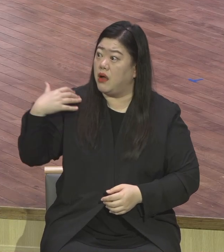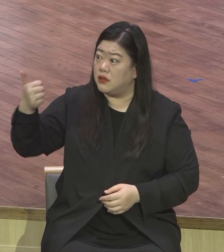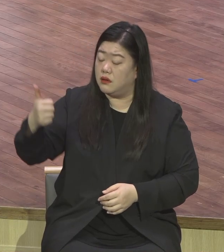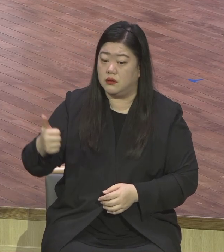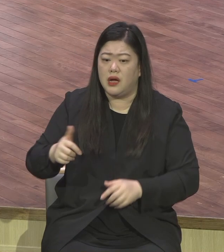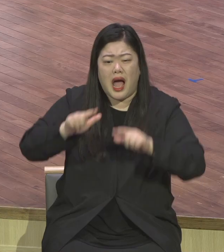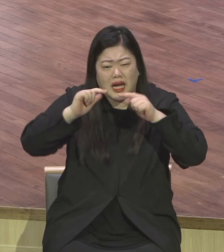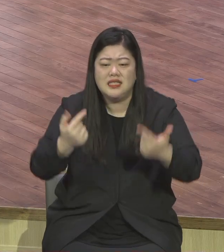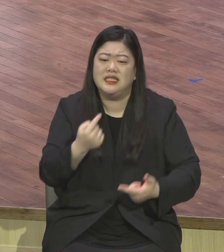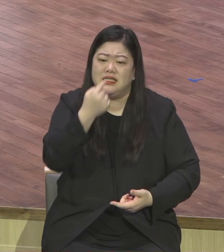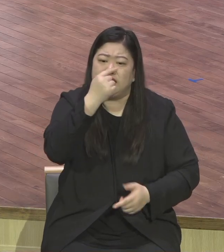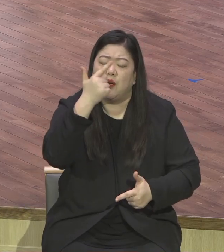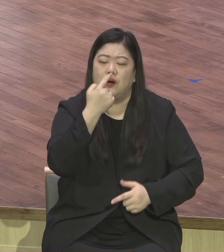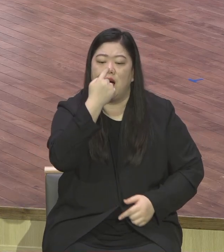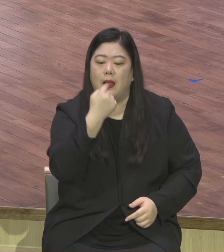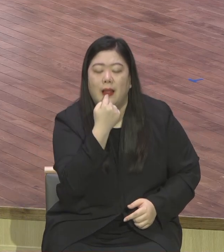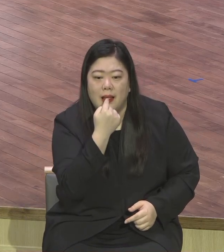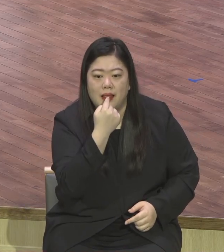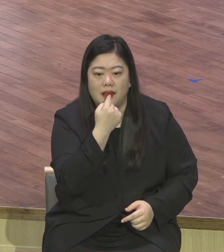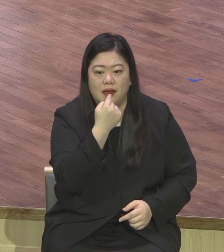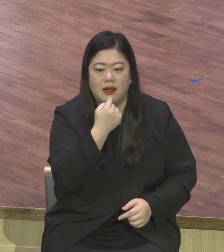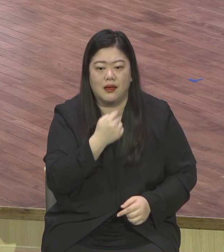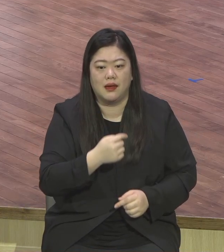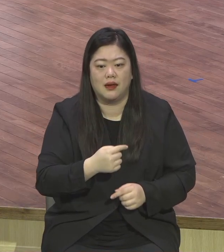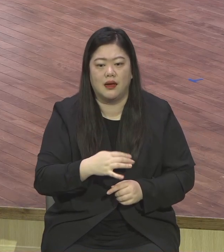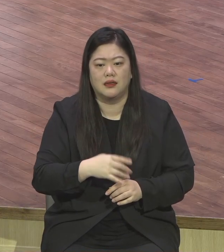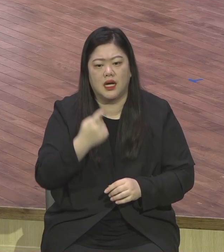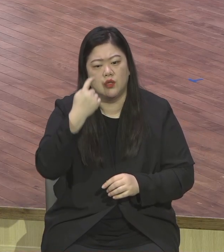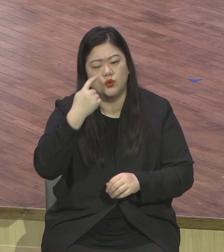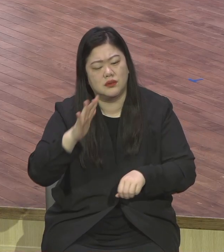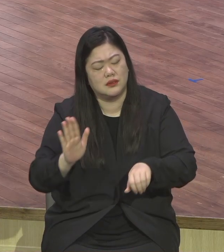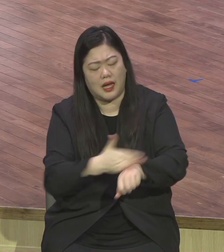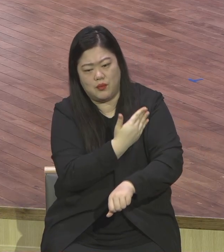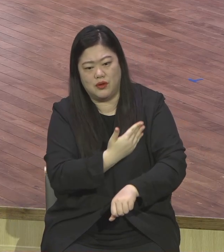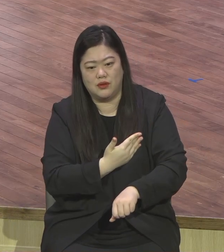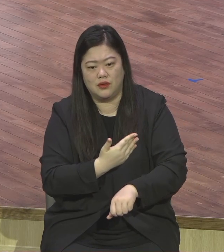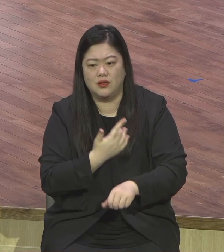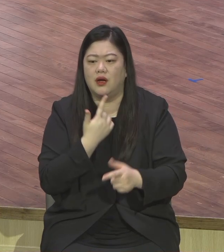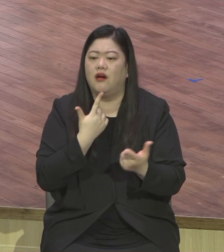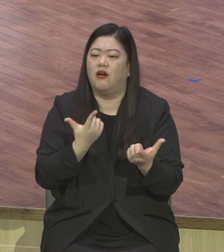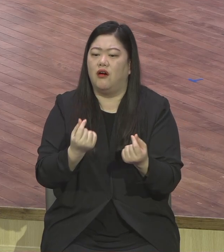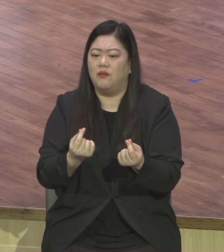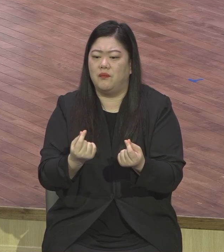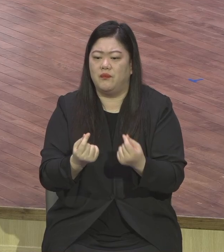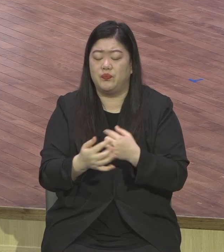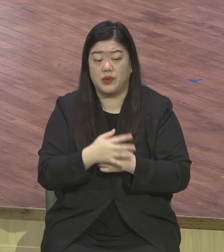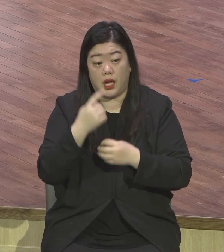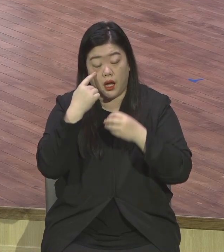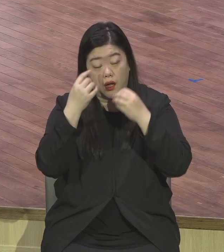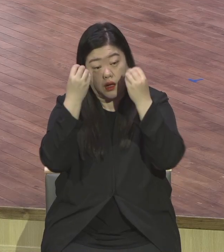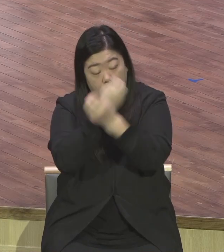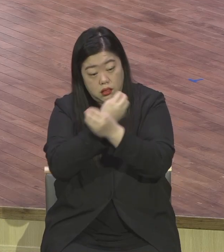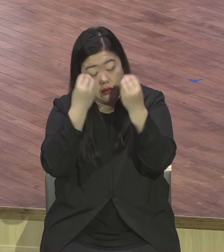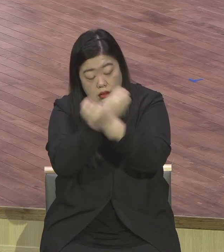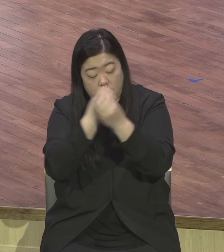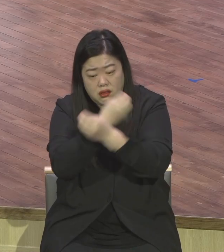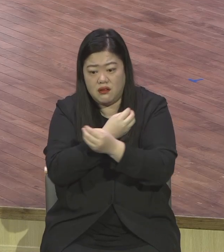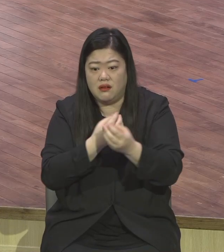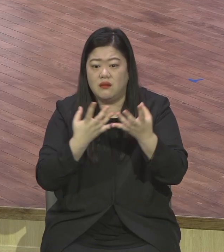오해를 문자적으로 그렇게 사실과 다르게 해석을 하거나 이해하는